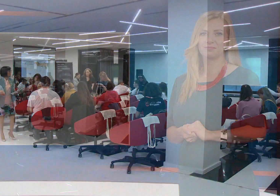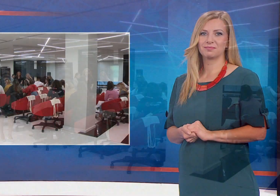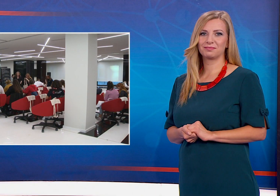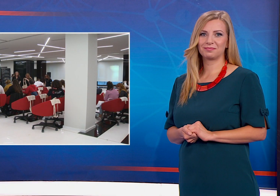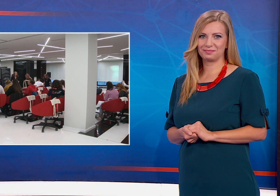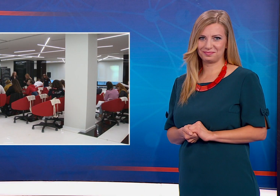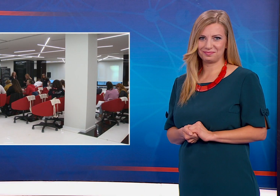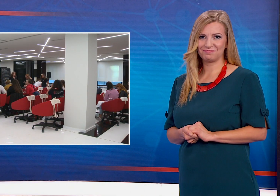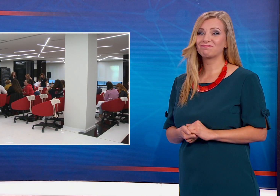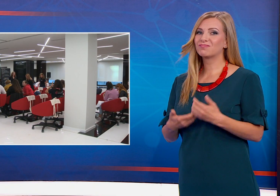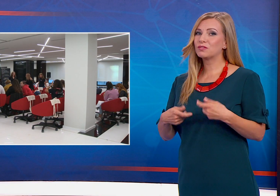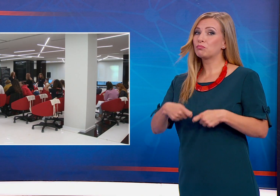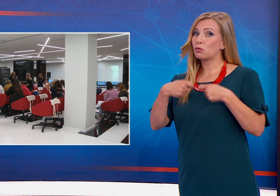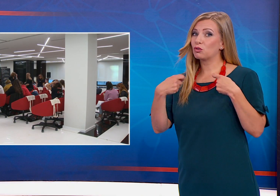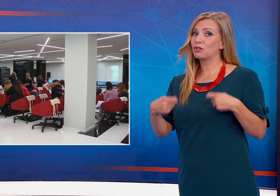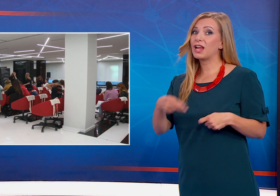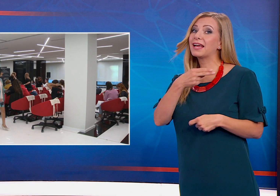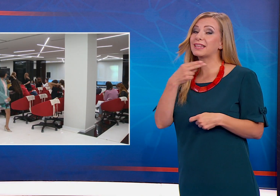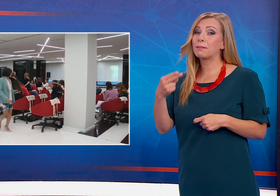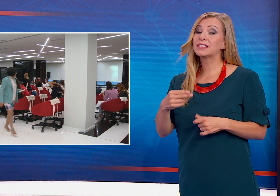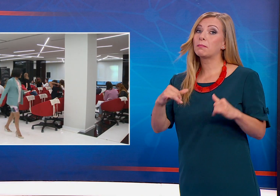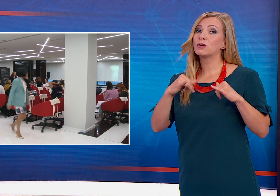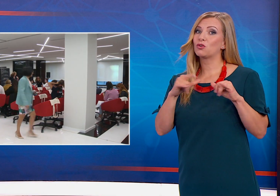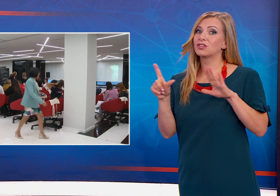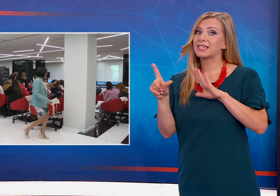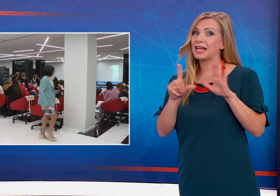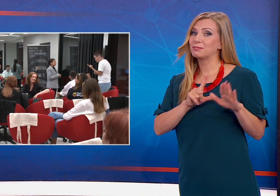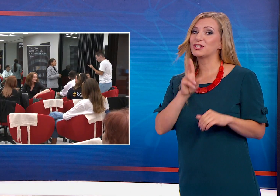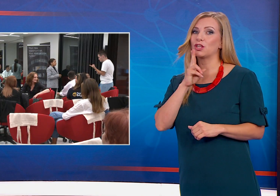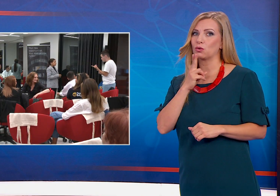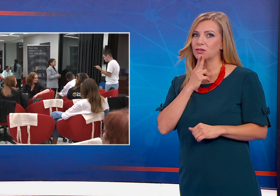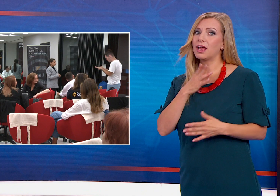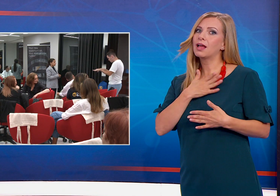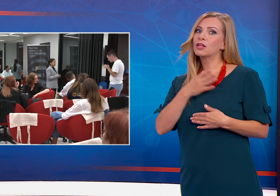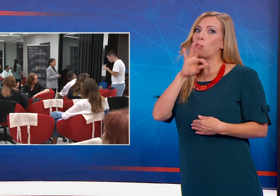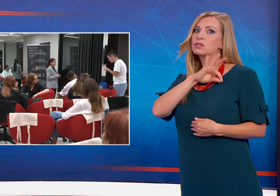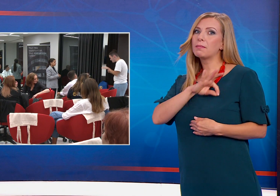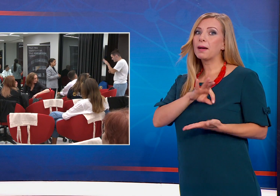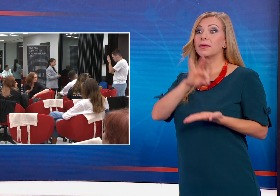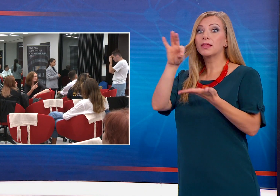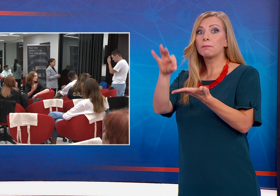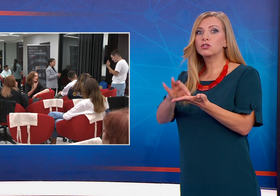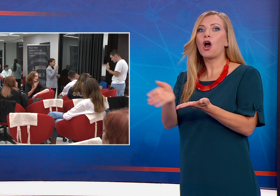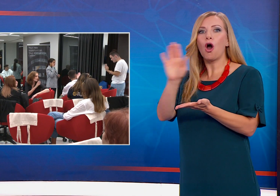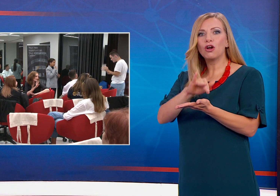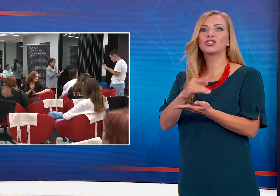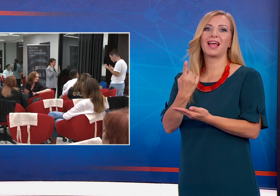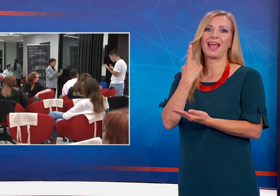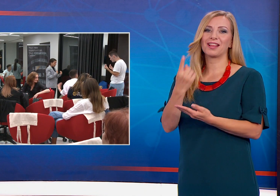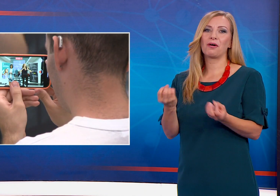В продължение на темата за Международната седмица на глухите, успяхме да посетим още едно събитие, което беше посветено на